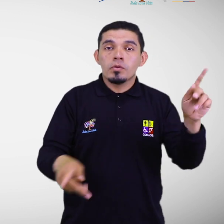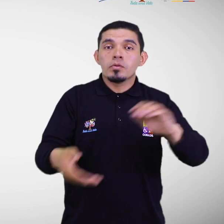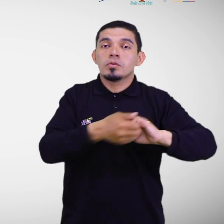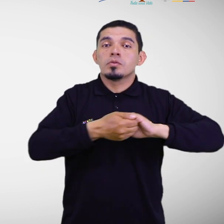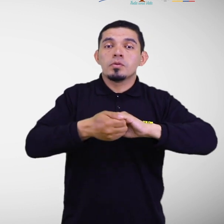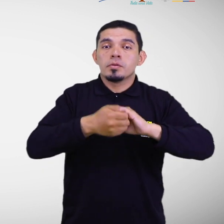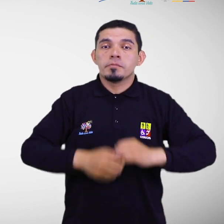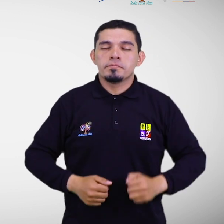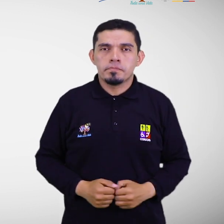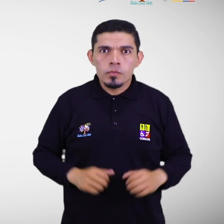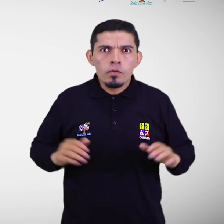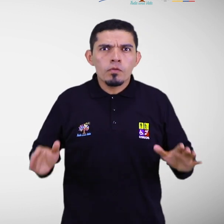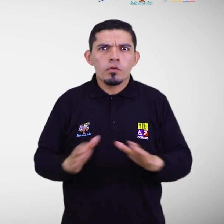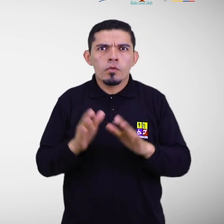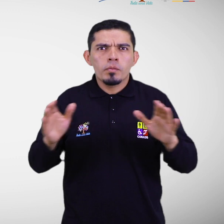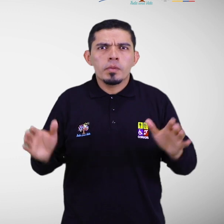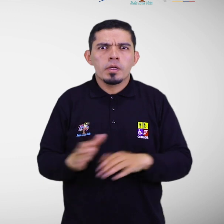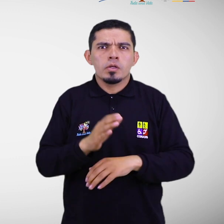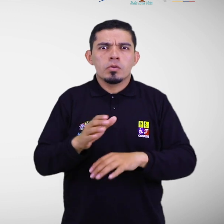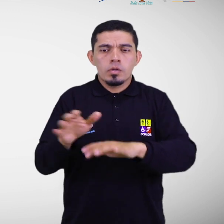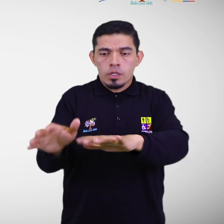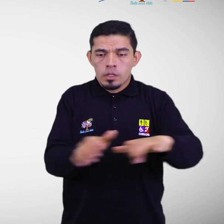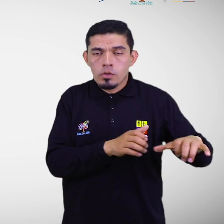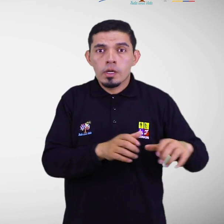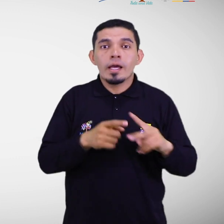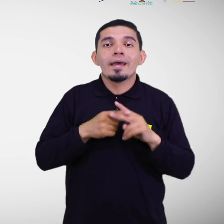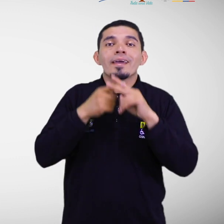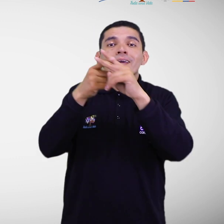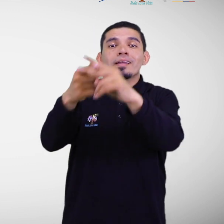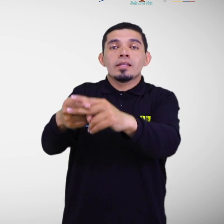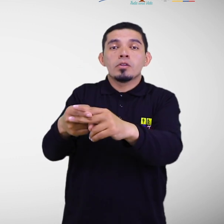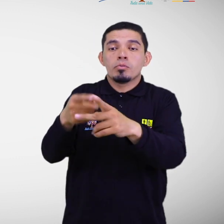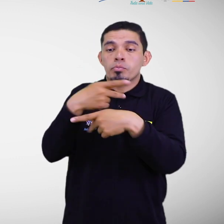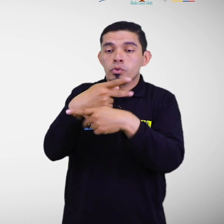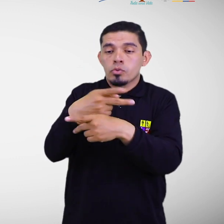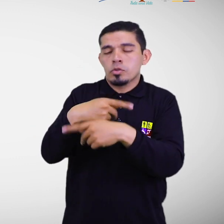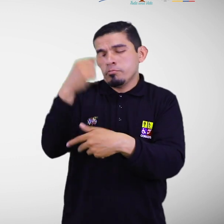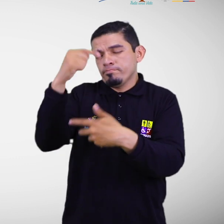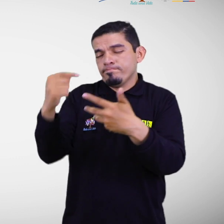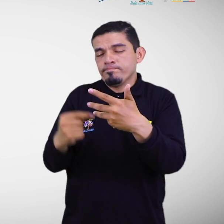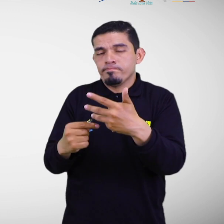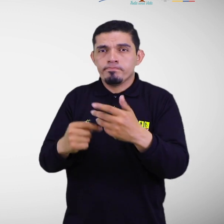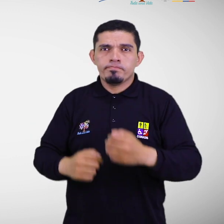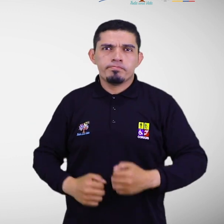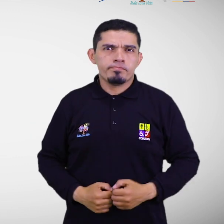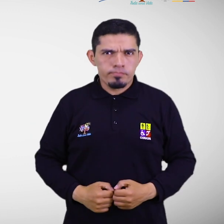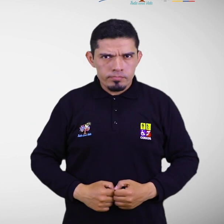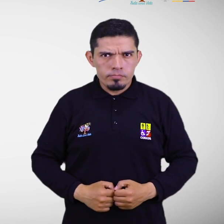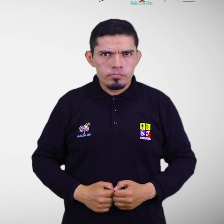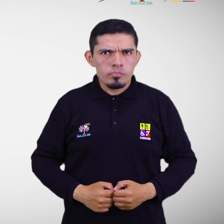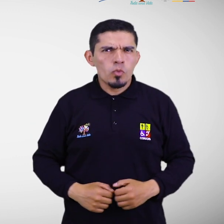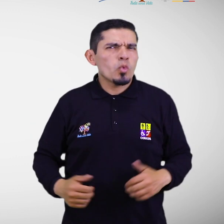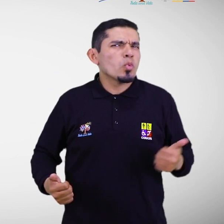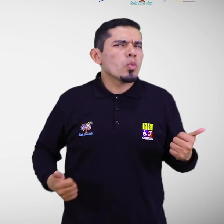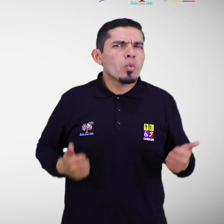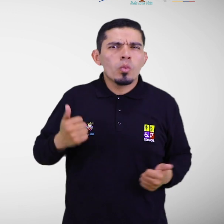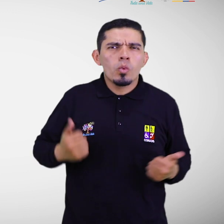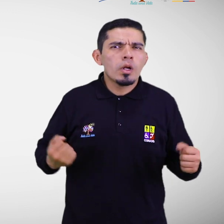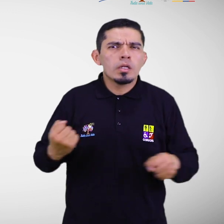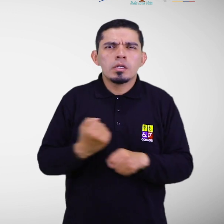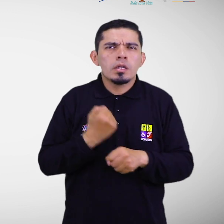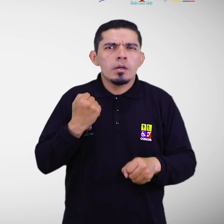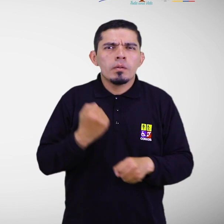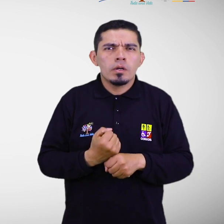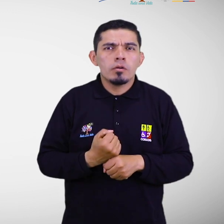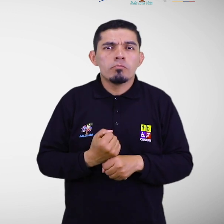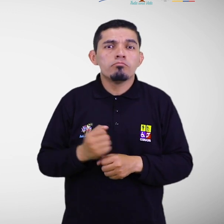Fomento agrícola. Créditos productivos preferenciales, entre otros. Las alternativas de trabajo deberán ser